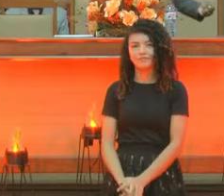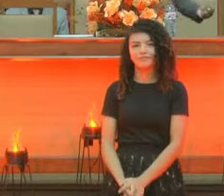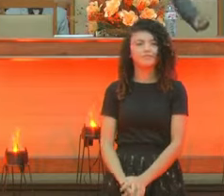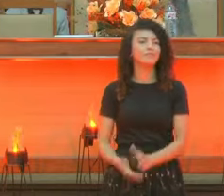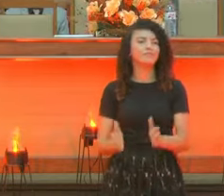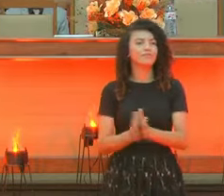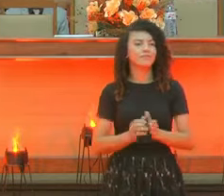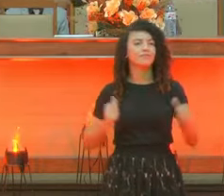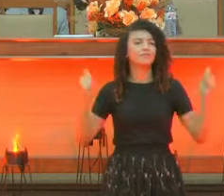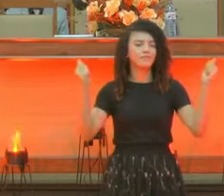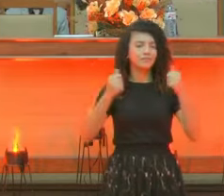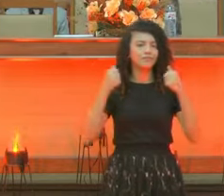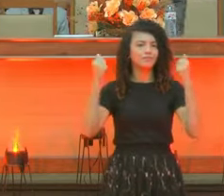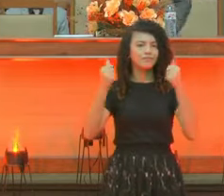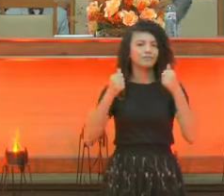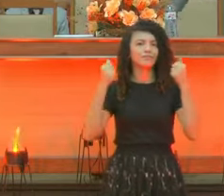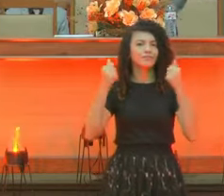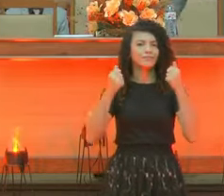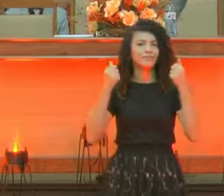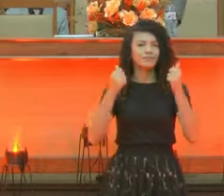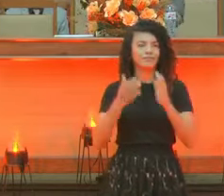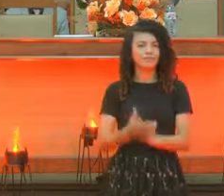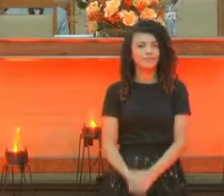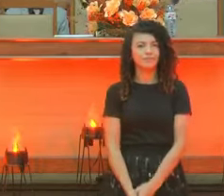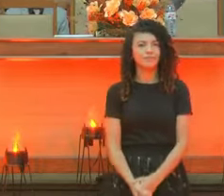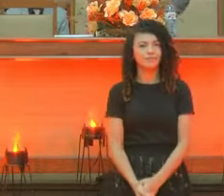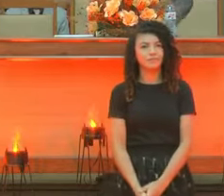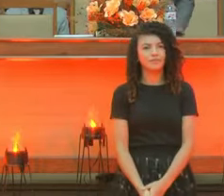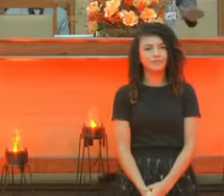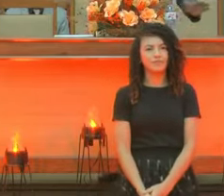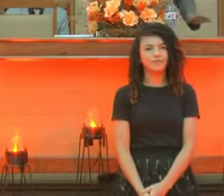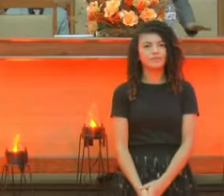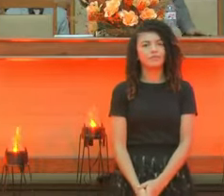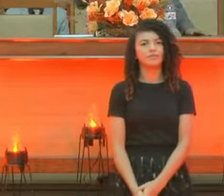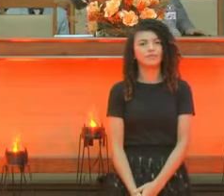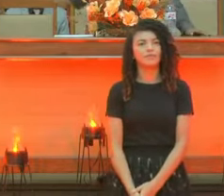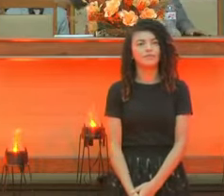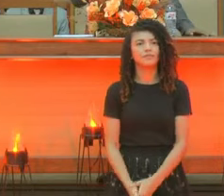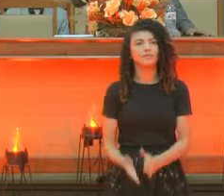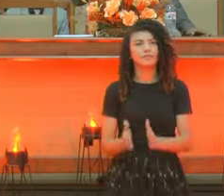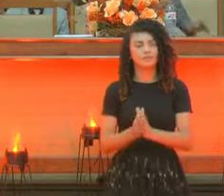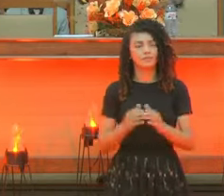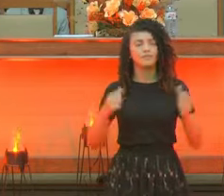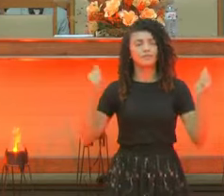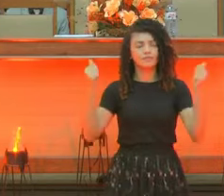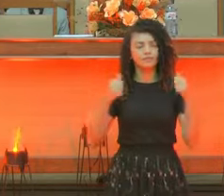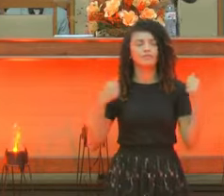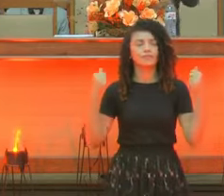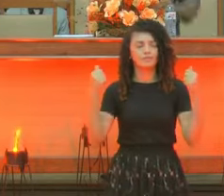Eita glória. Oh, aleluia. Oh, aleluia.